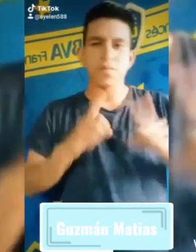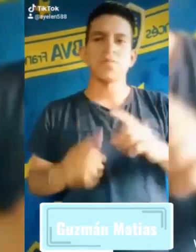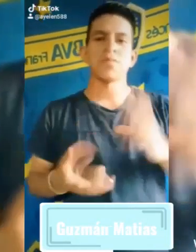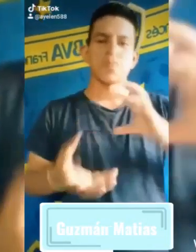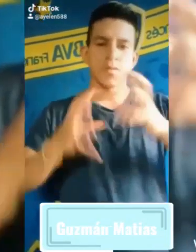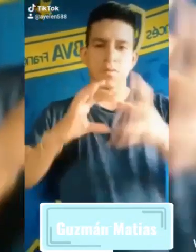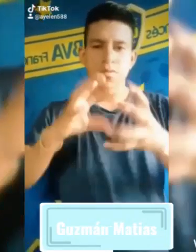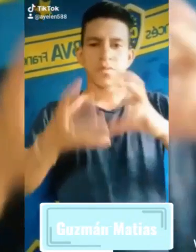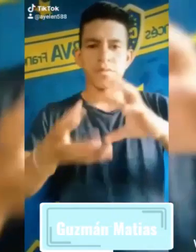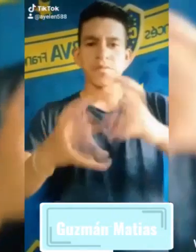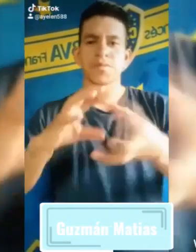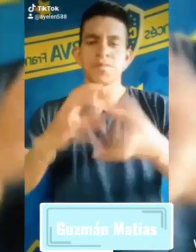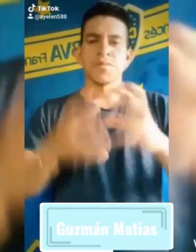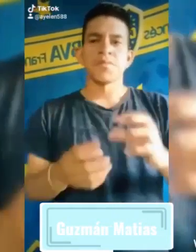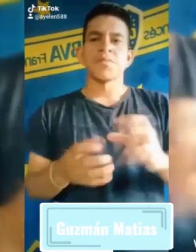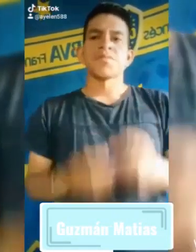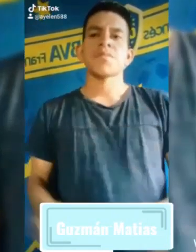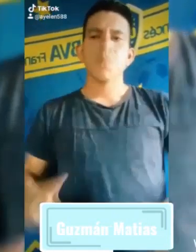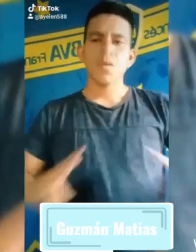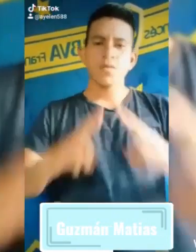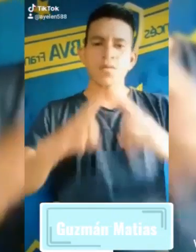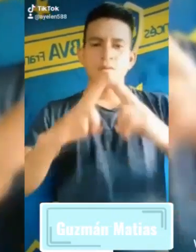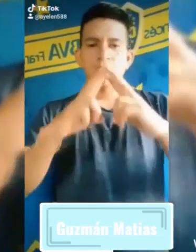forma de encontrarnos otra vez.